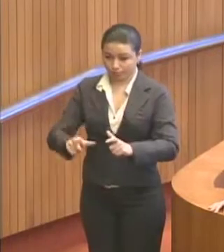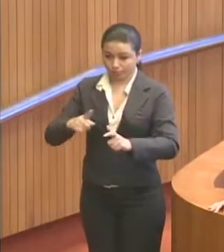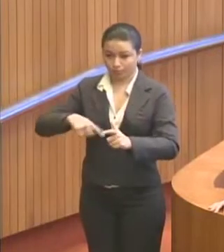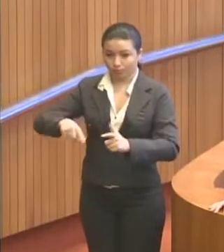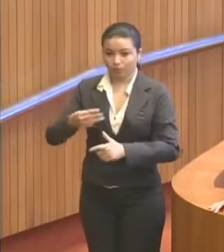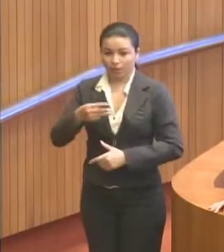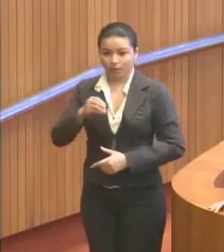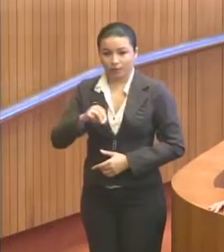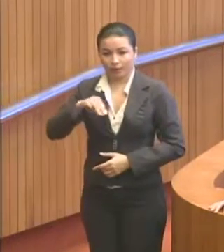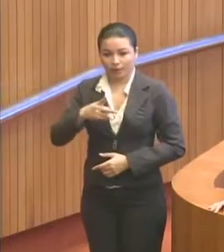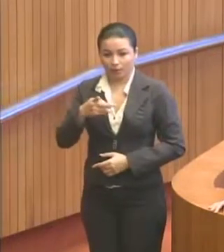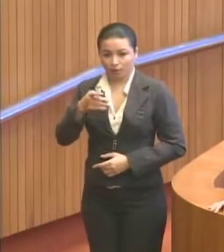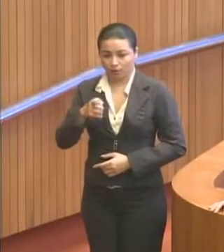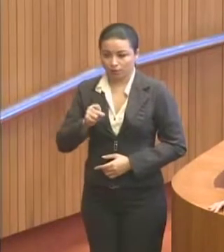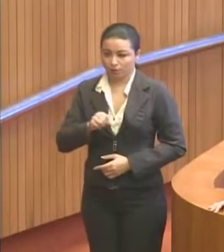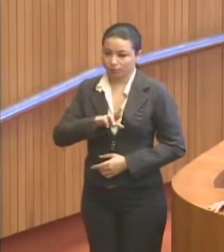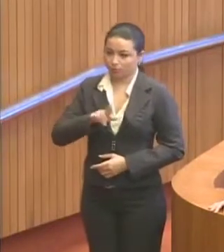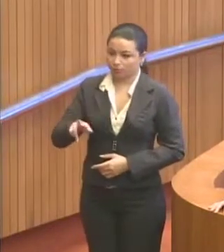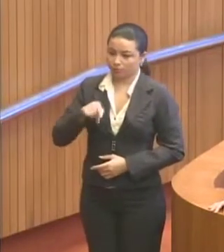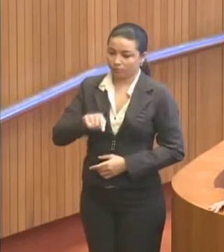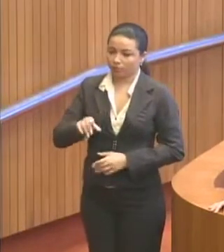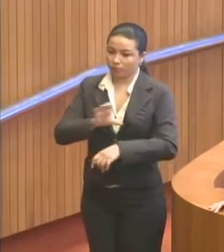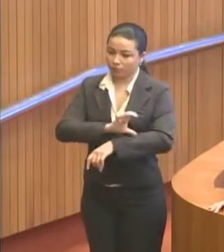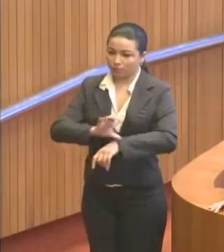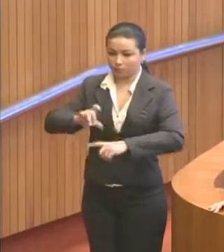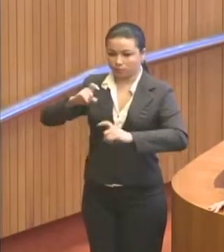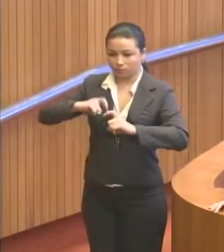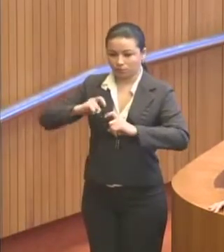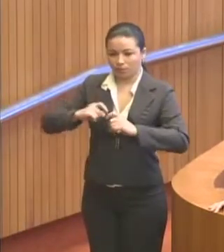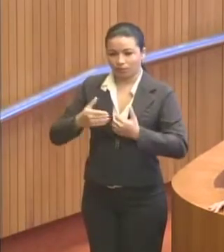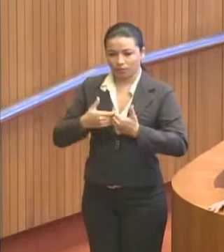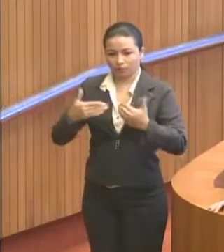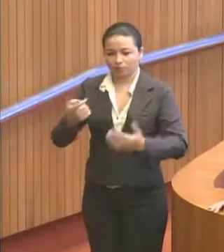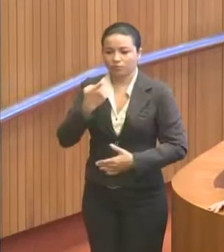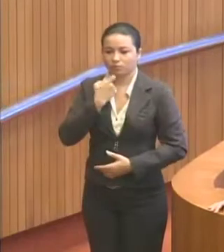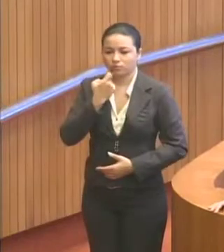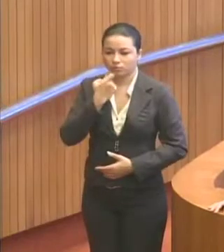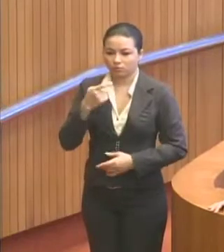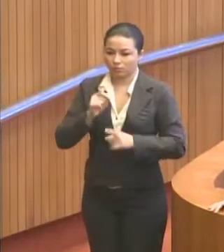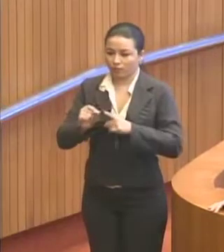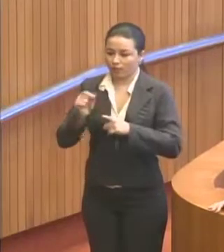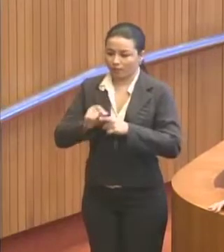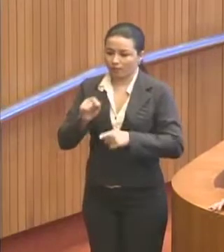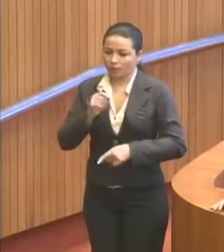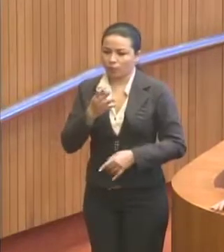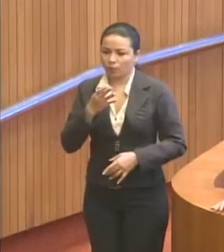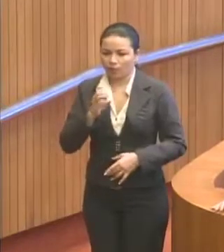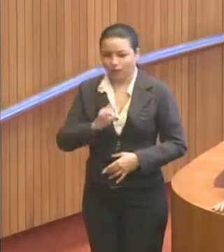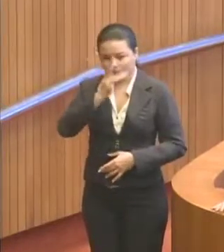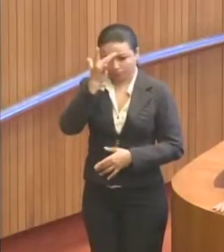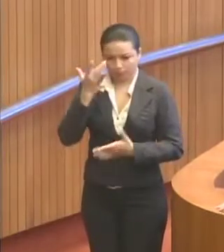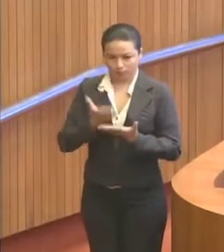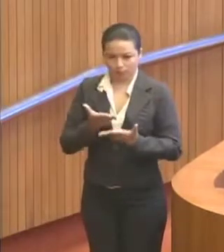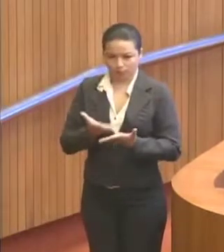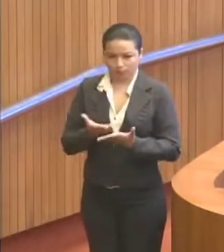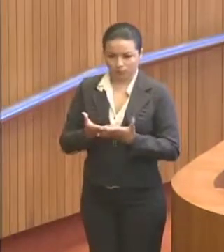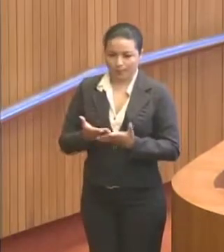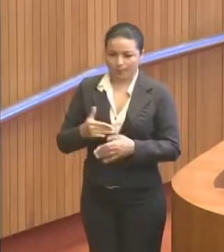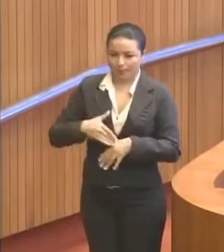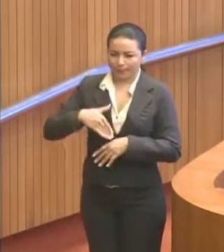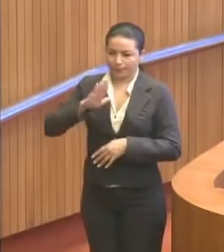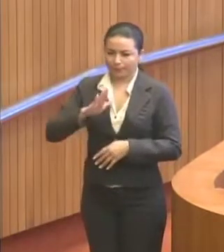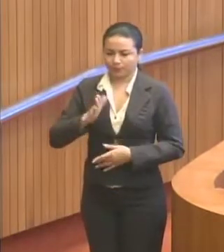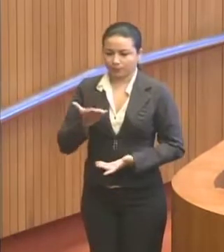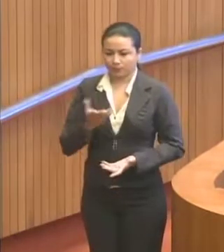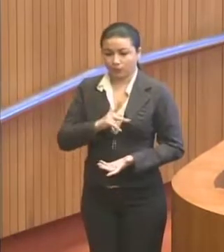30 milhões de reais. O curso de Medicina começará na sexta-feira em Pinheiro com 40 alunos e mais